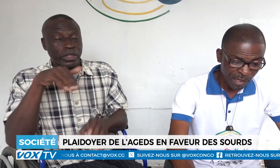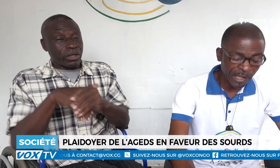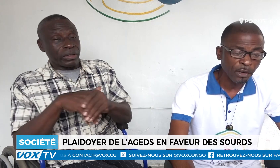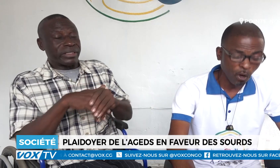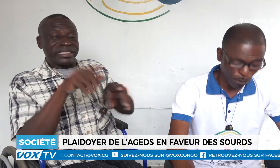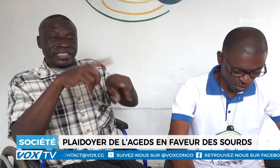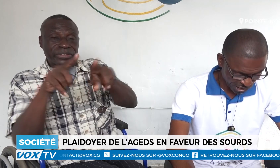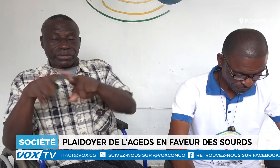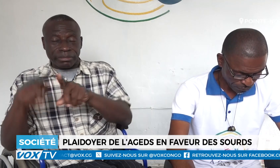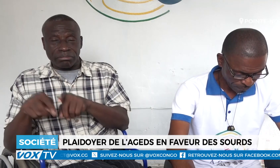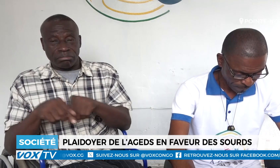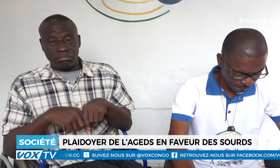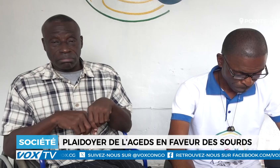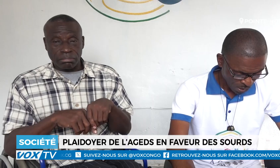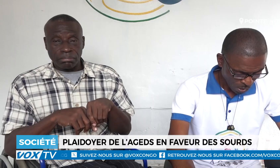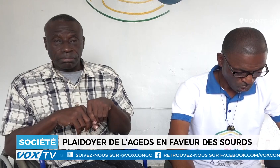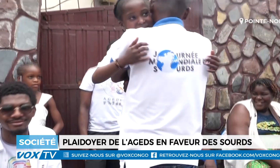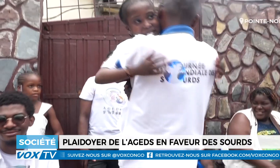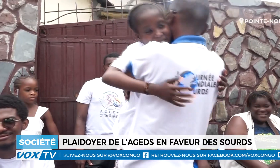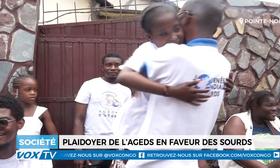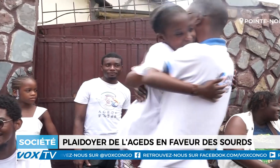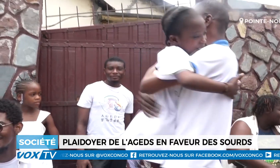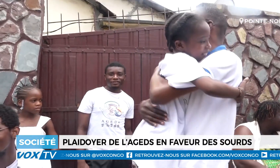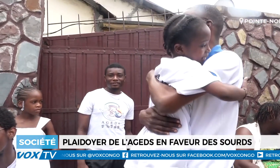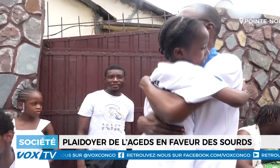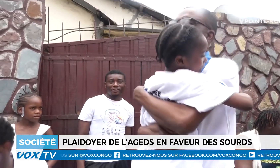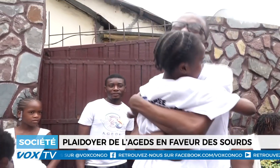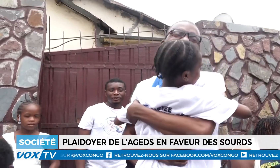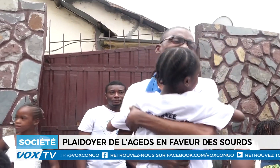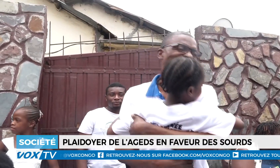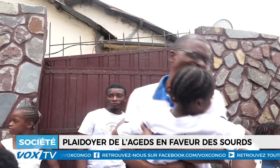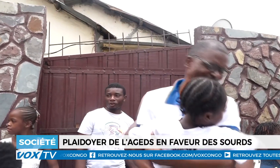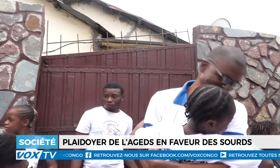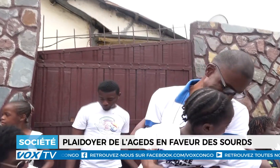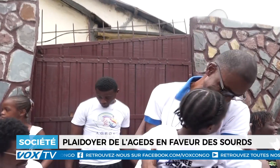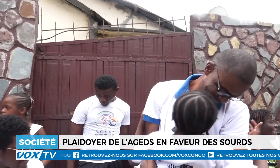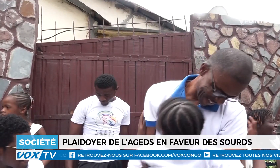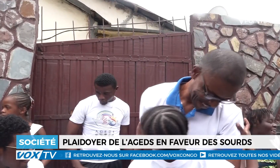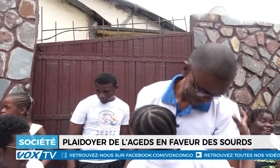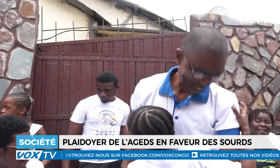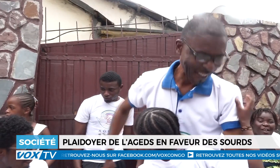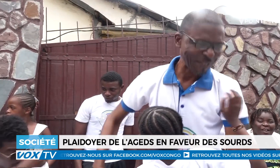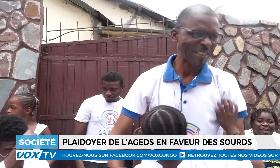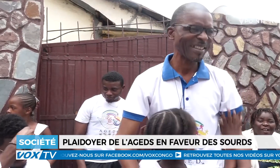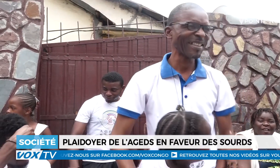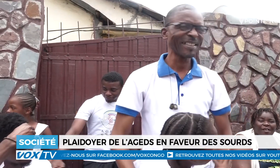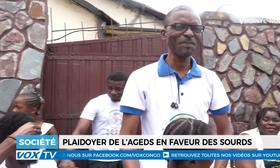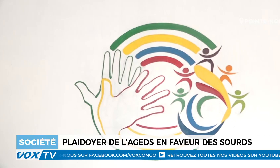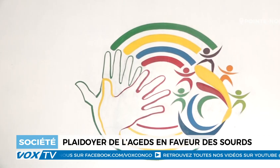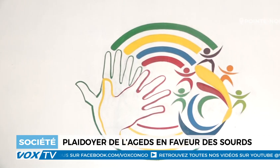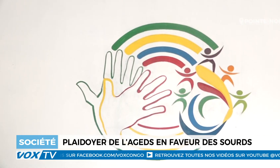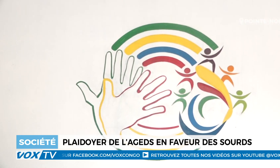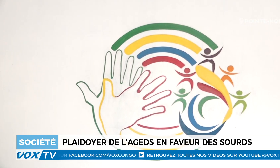sexuelle et reproductif, le taux élevé des analphabètes sourds, absence ou insuffisance des